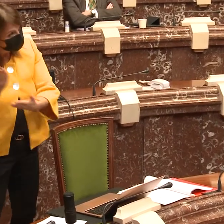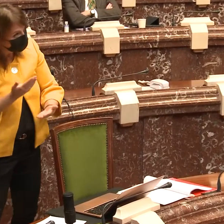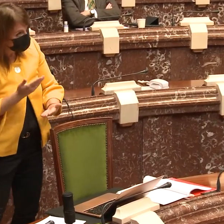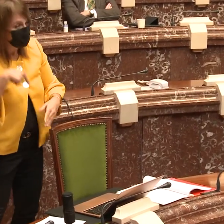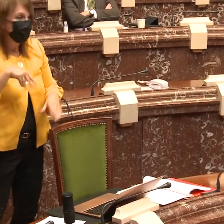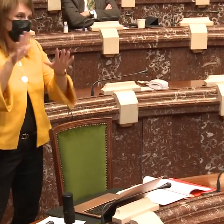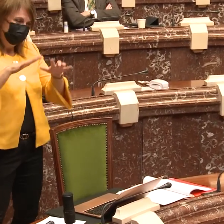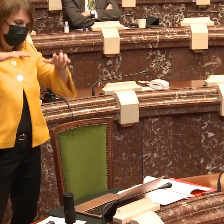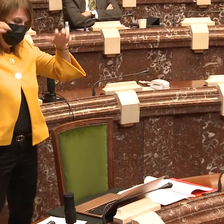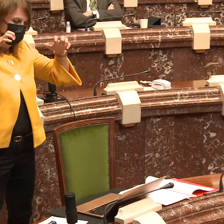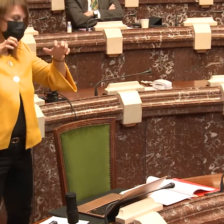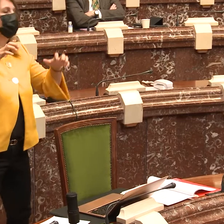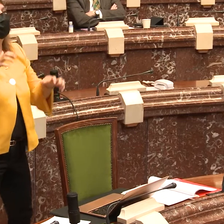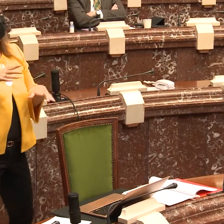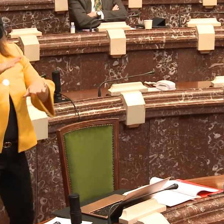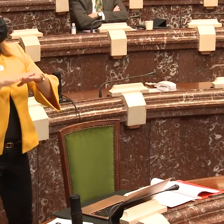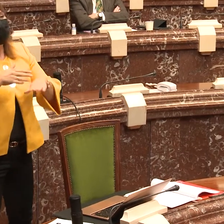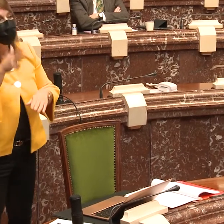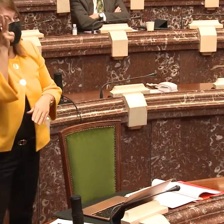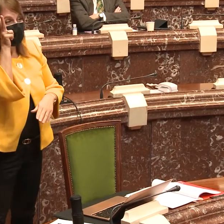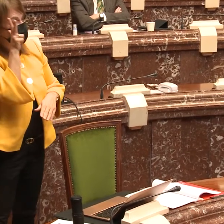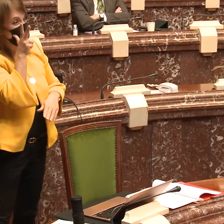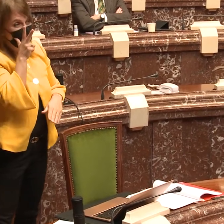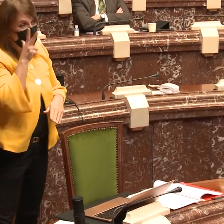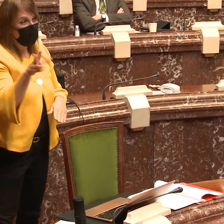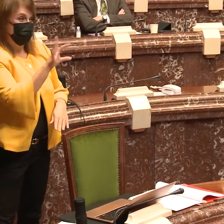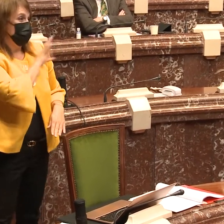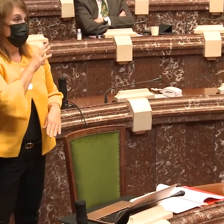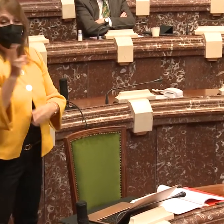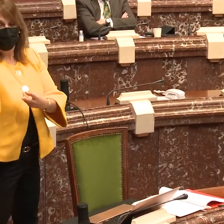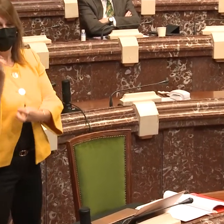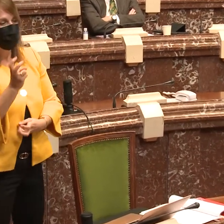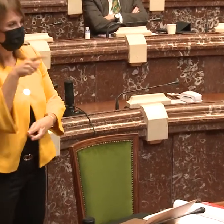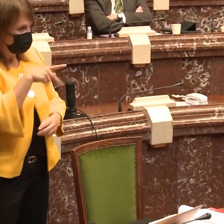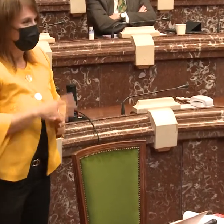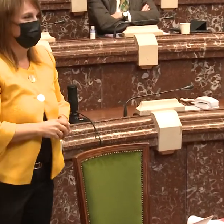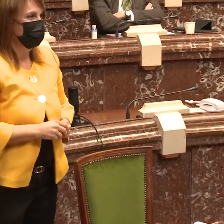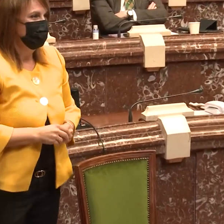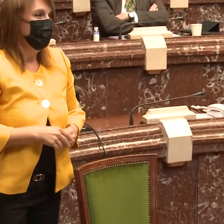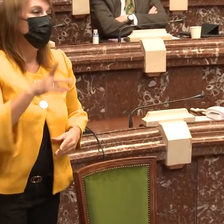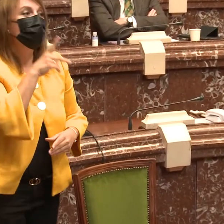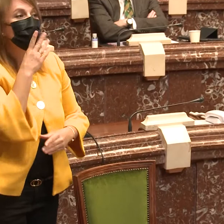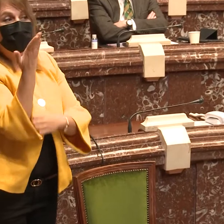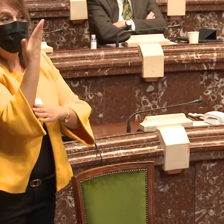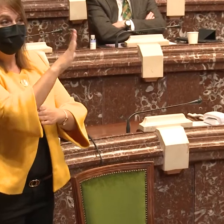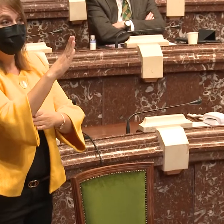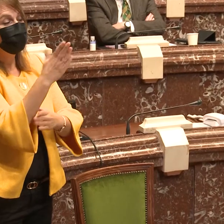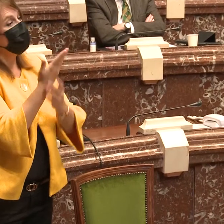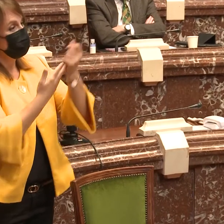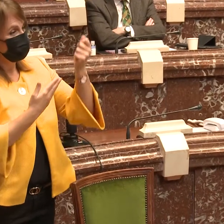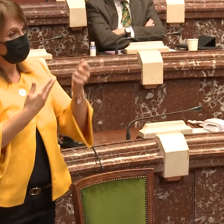Buenos días a todos y bienvenido aquí a esta Cámara. Es un orgullo tenerle aquí y escuchar sus